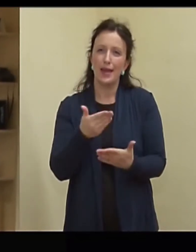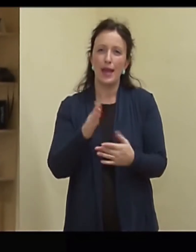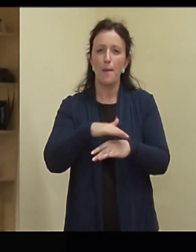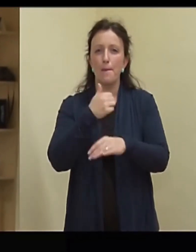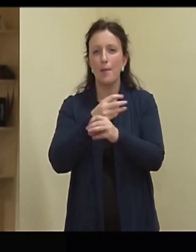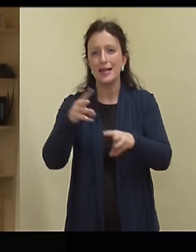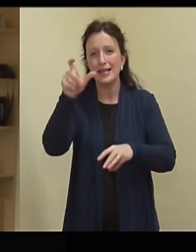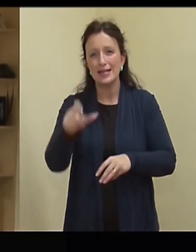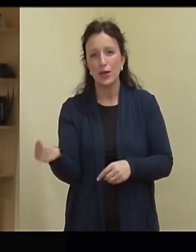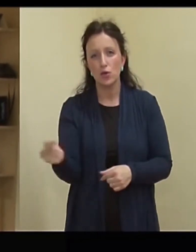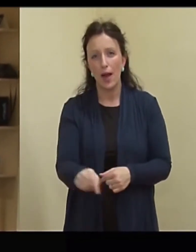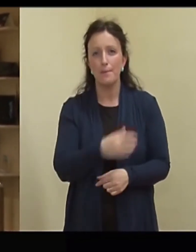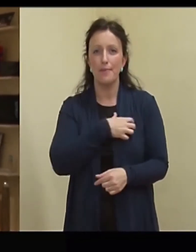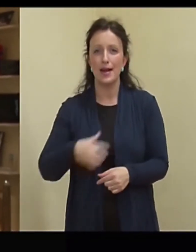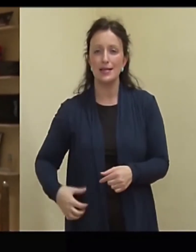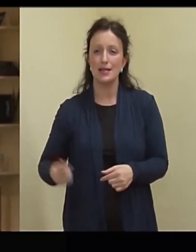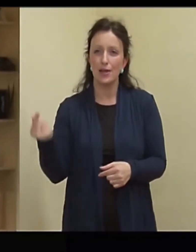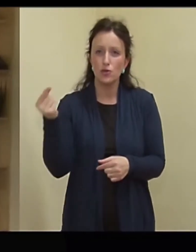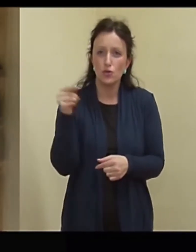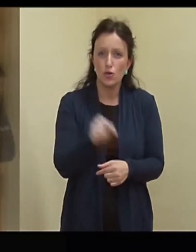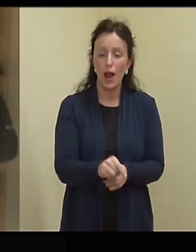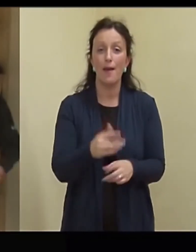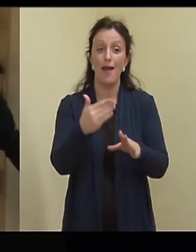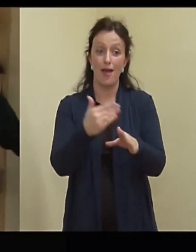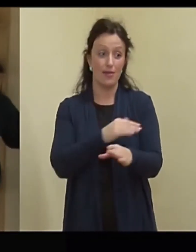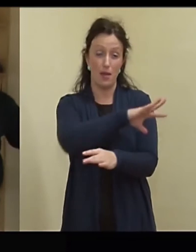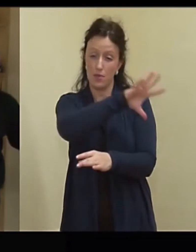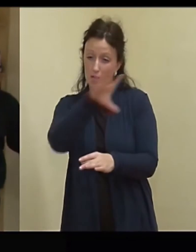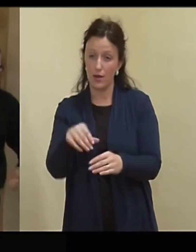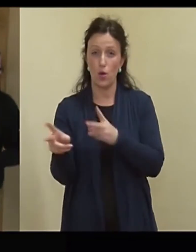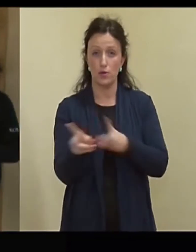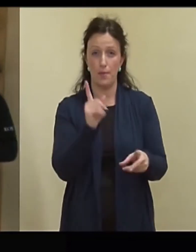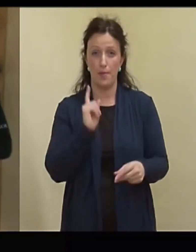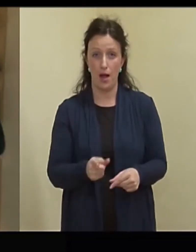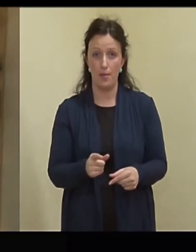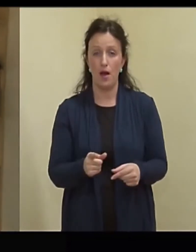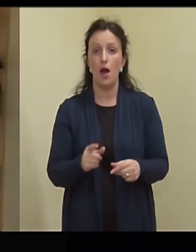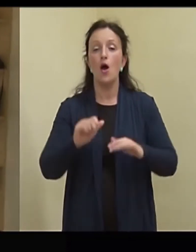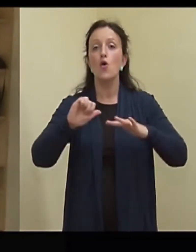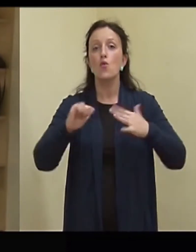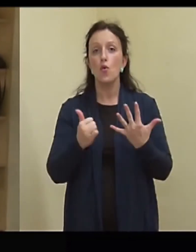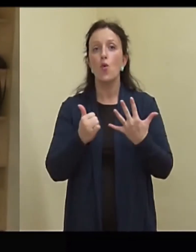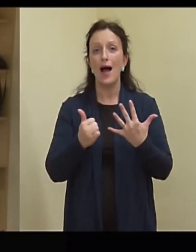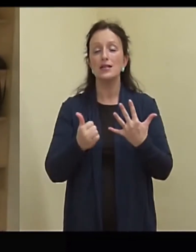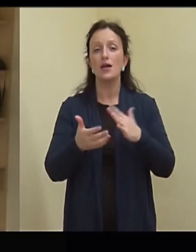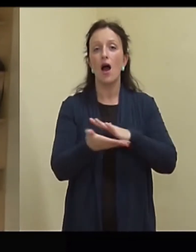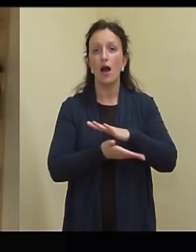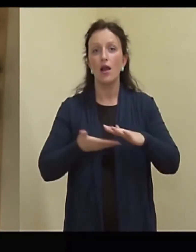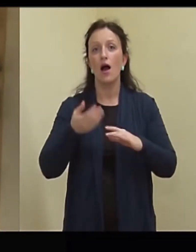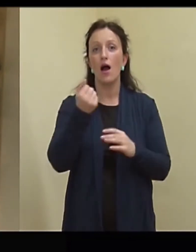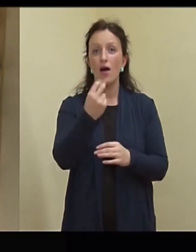presidend tuleb siia, siis eelnevalt tuleb ju kõik ära kontrollida. Nüüd kuues tegevusvaltkond, mis me teeme, on AVK,